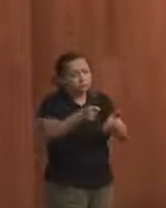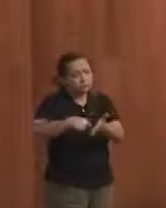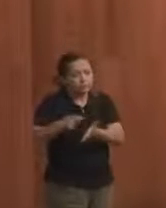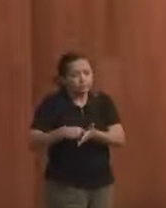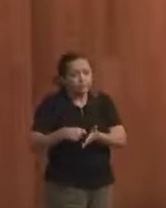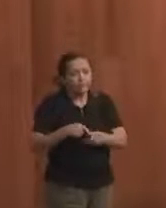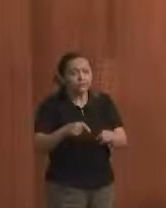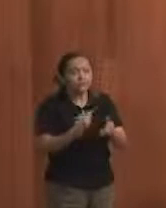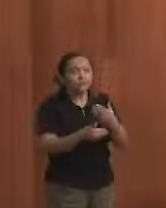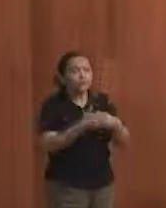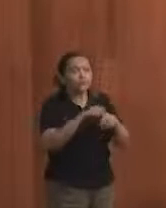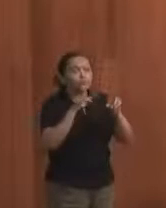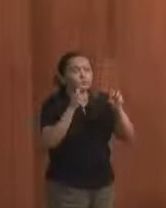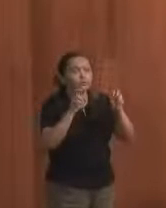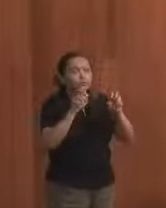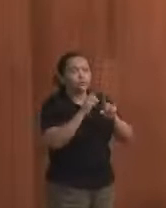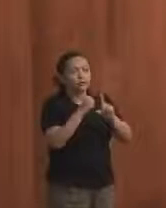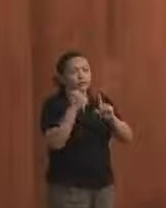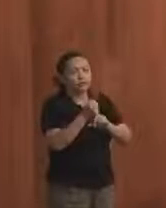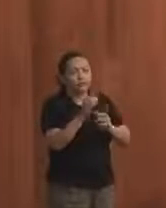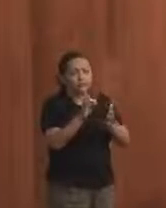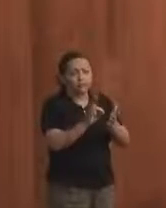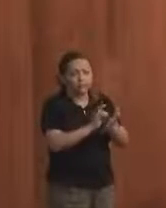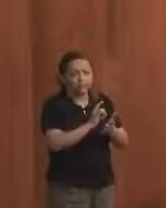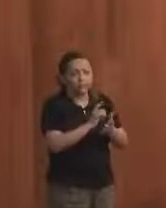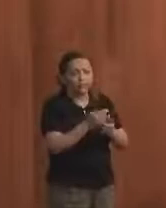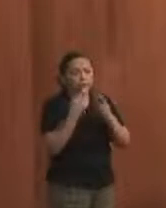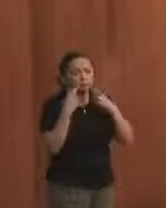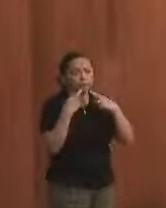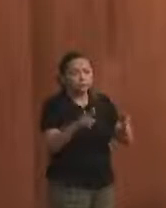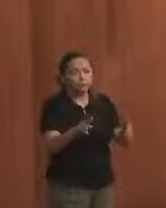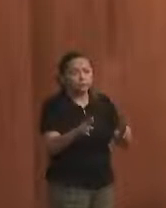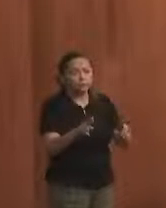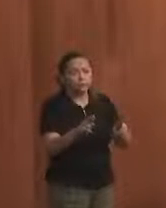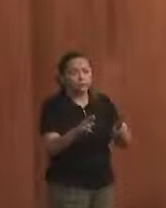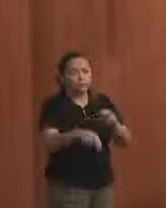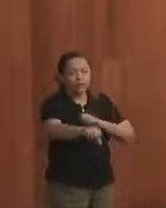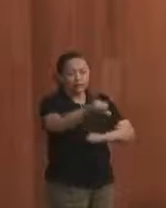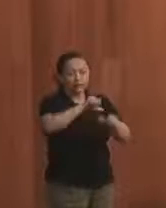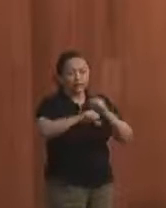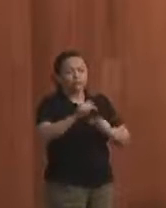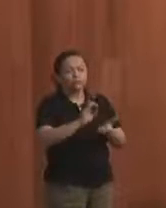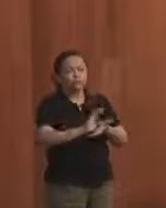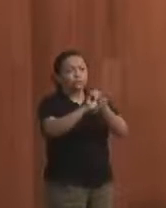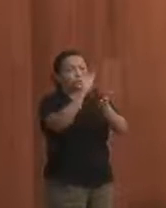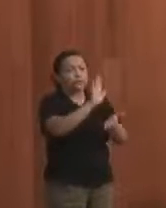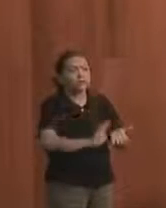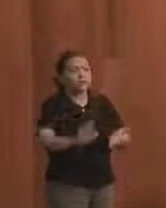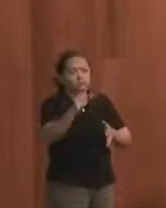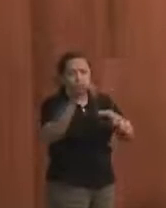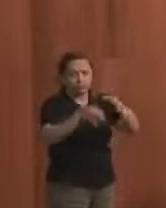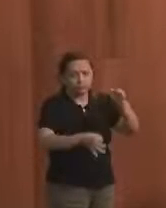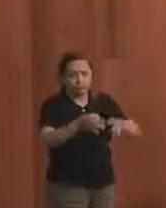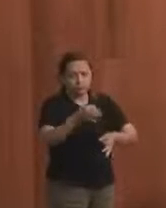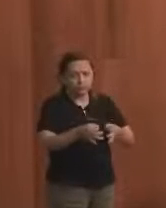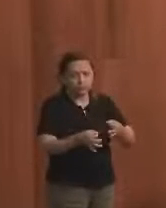sobre a sociedade civil repudia o retrocesso no Conselho Nacional de Justiça.